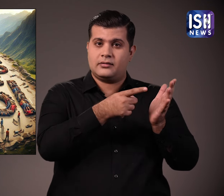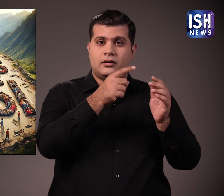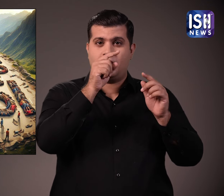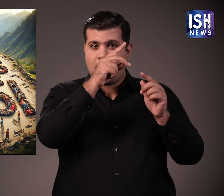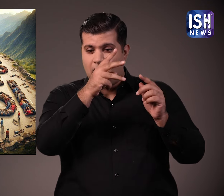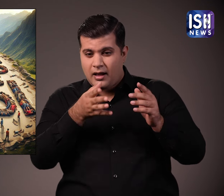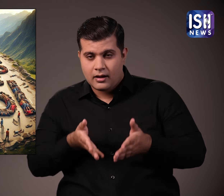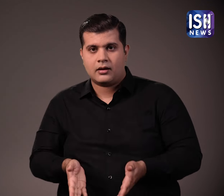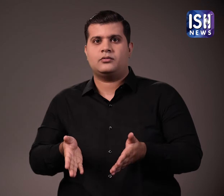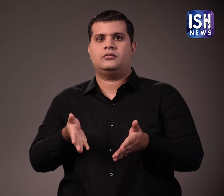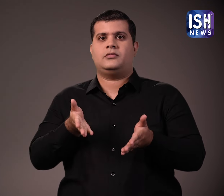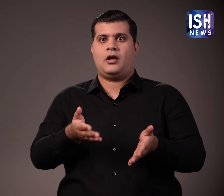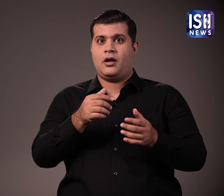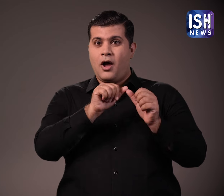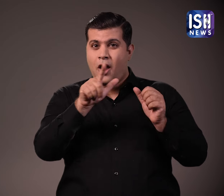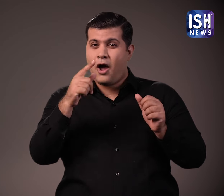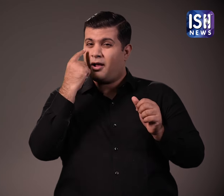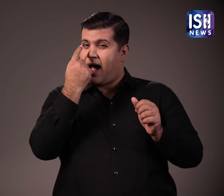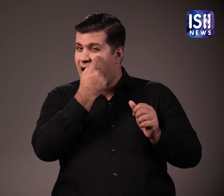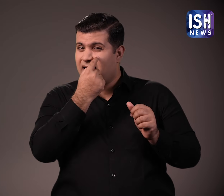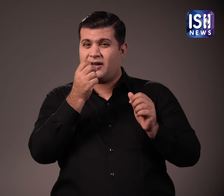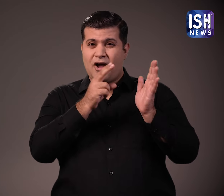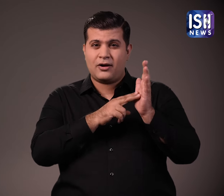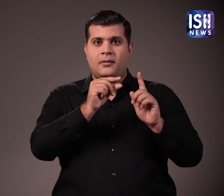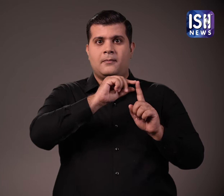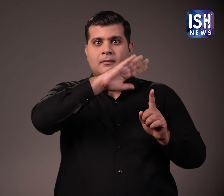और अब All Eyes On पावागर अटाइक